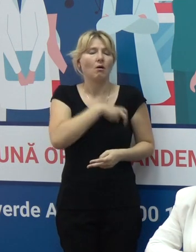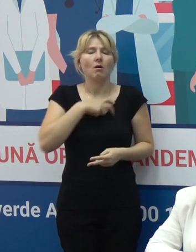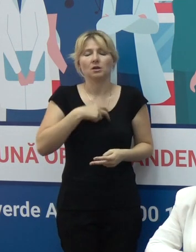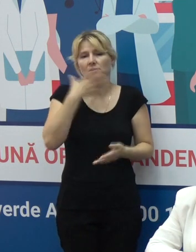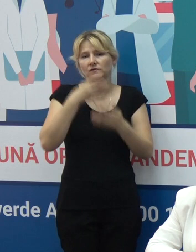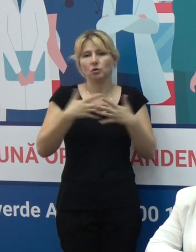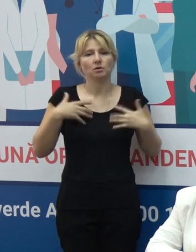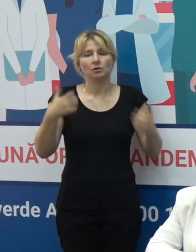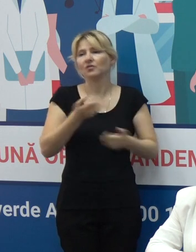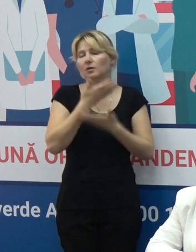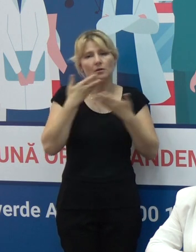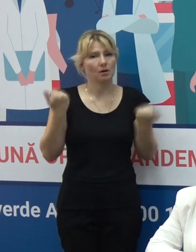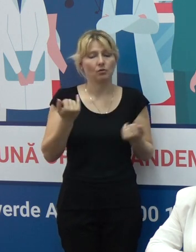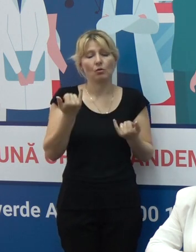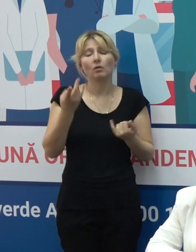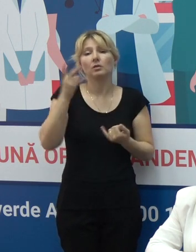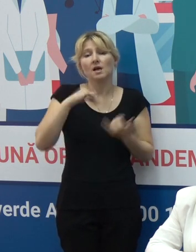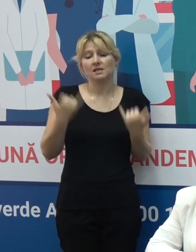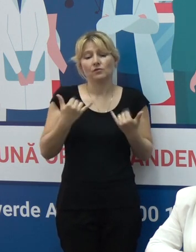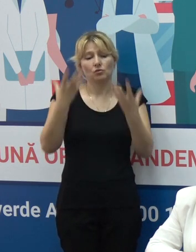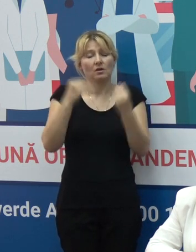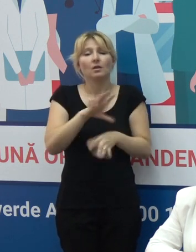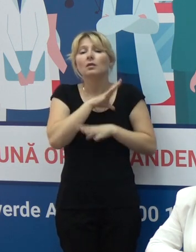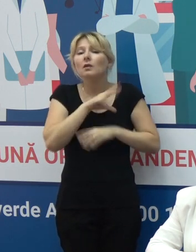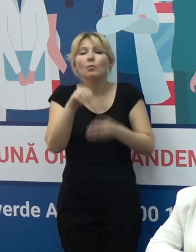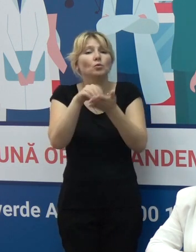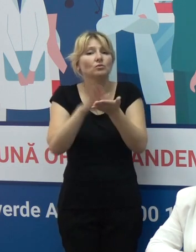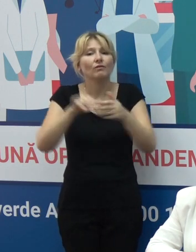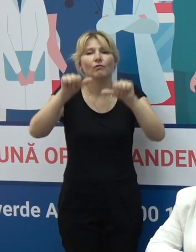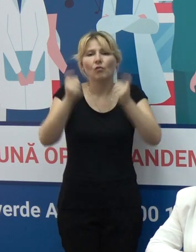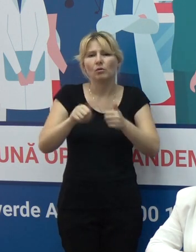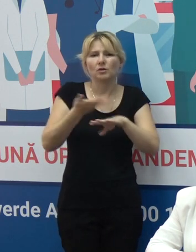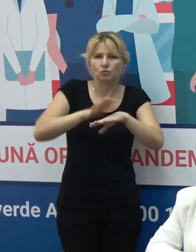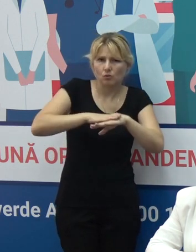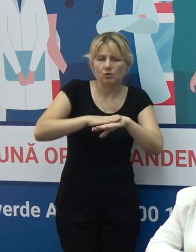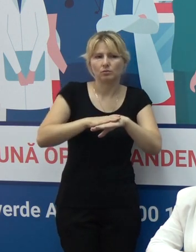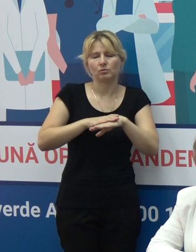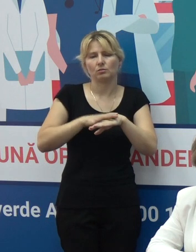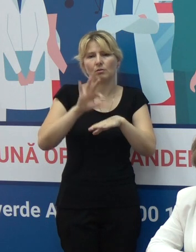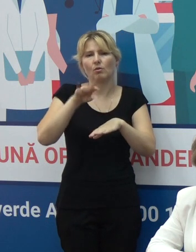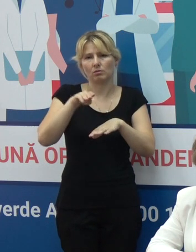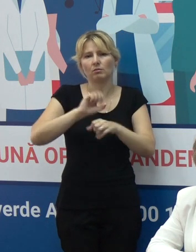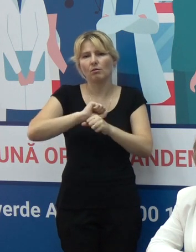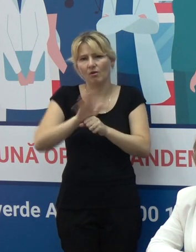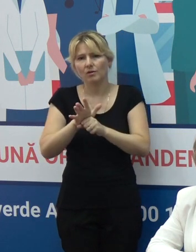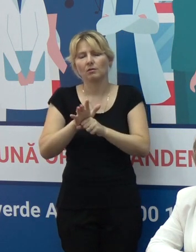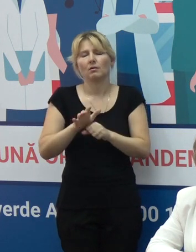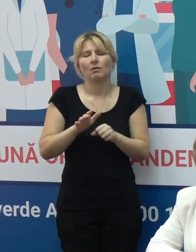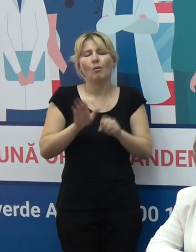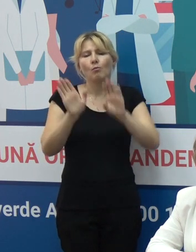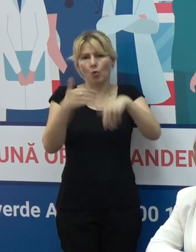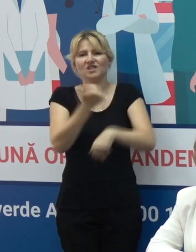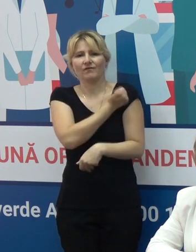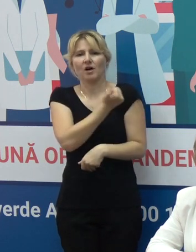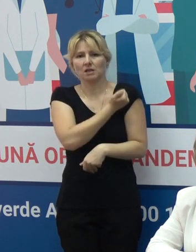Și până la momentul de astăzi nu a fost înregistrat niciun caz de formă severă de evenimente sau reacții